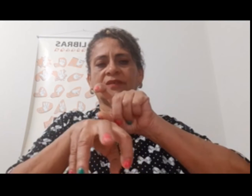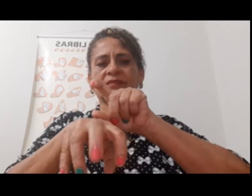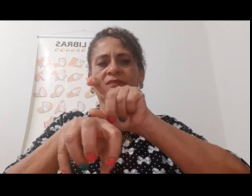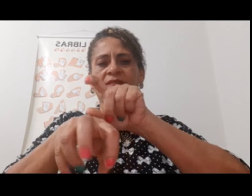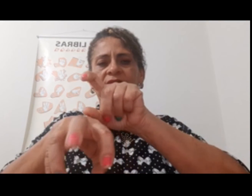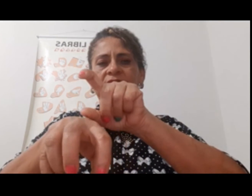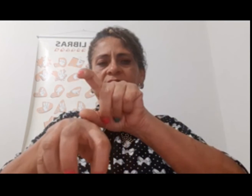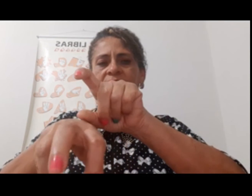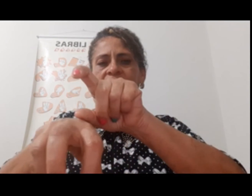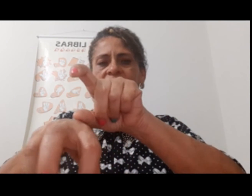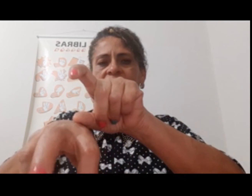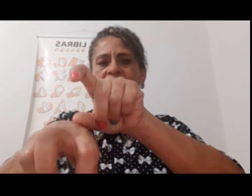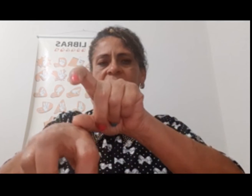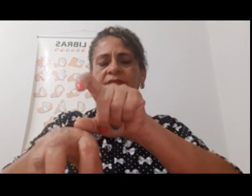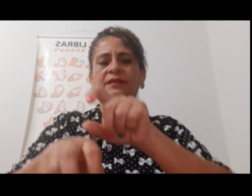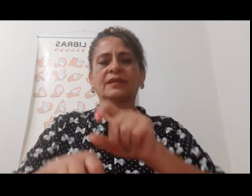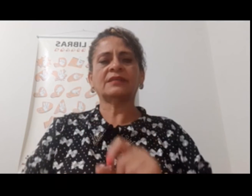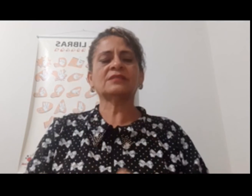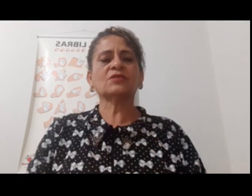E vem assim.